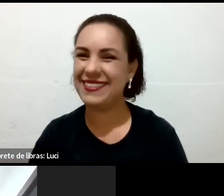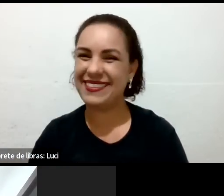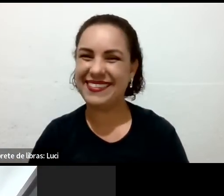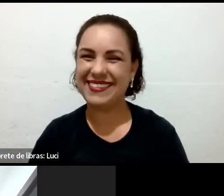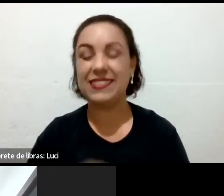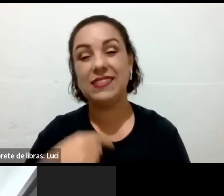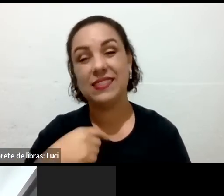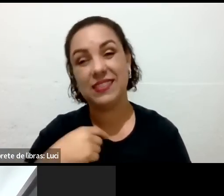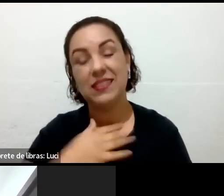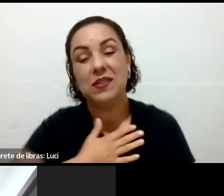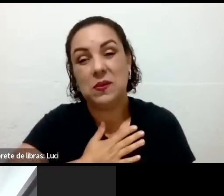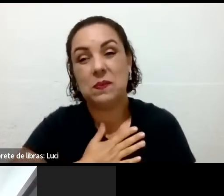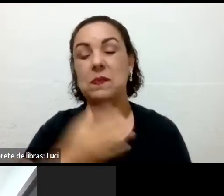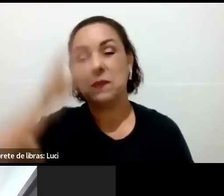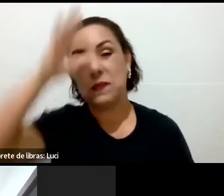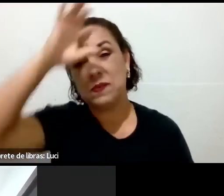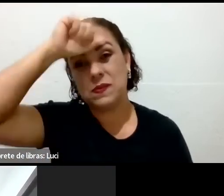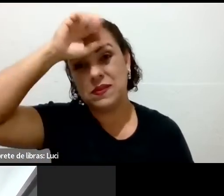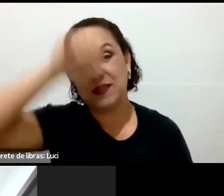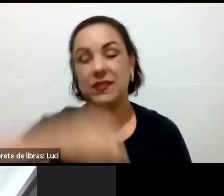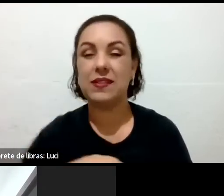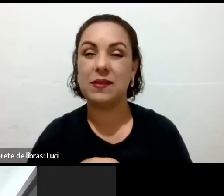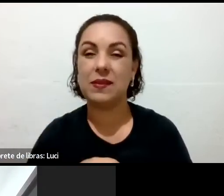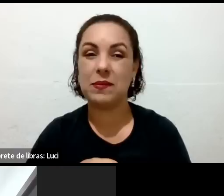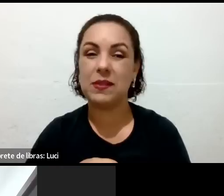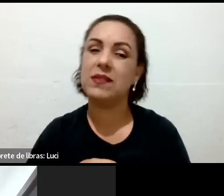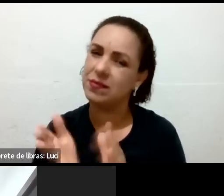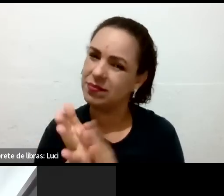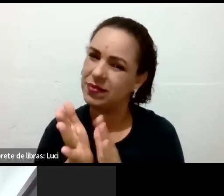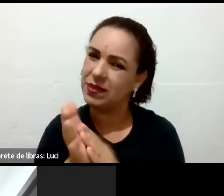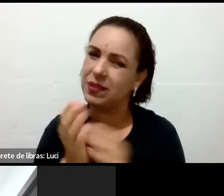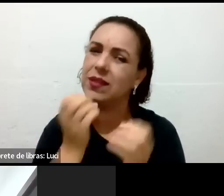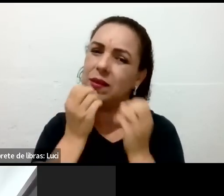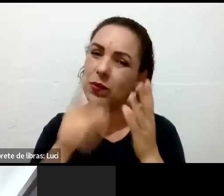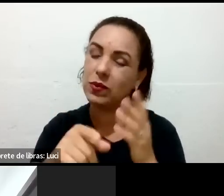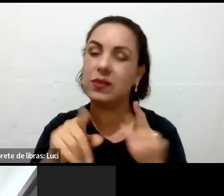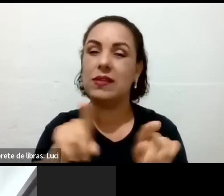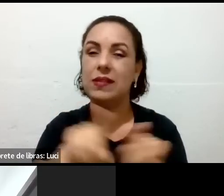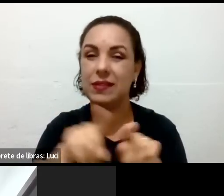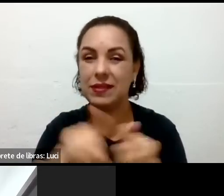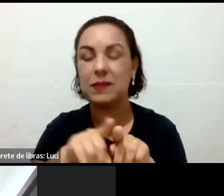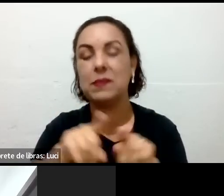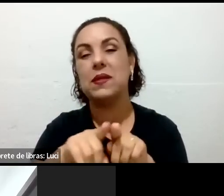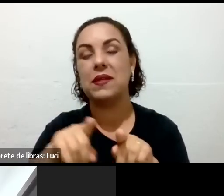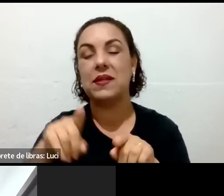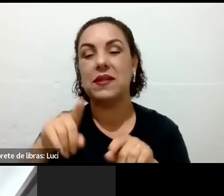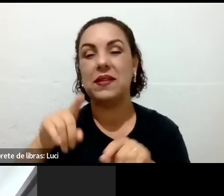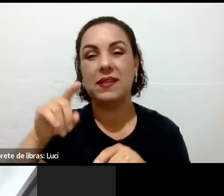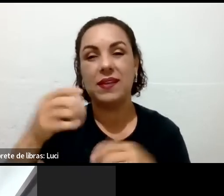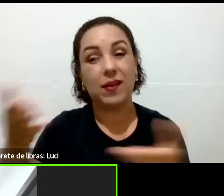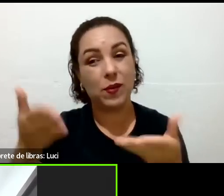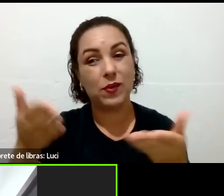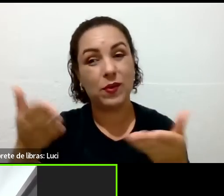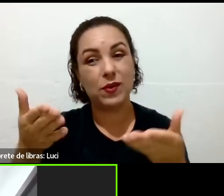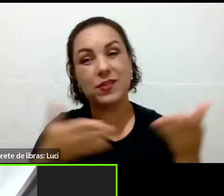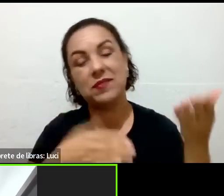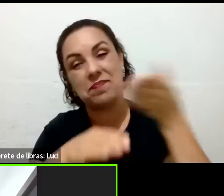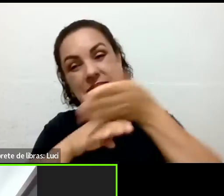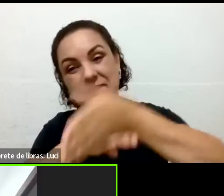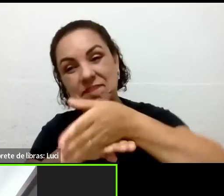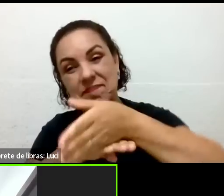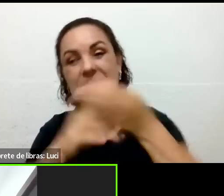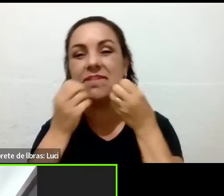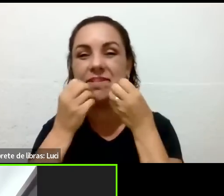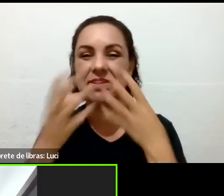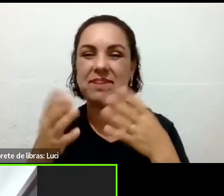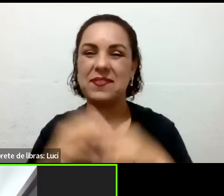minha mente, né? E que bom que você está aqui. O Dalton é um grande apoiador nosso também, viu? Bom, que bom que você sabia.